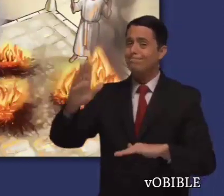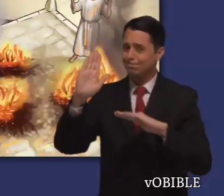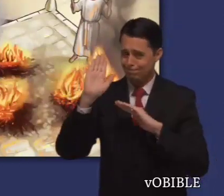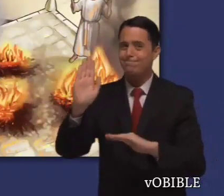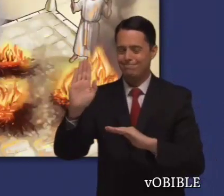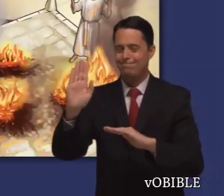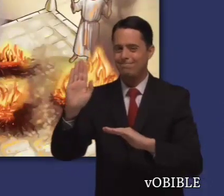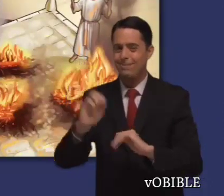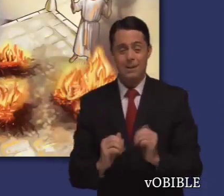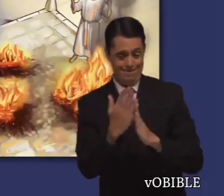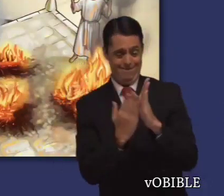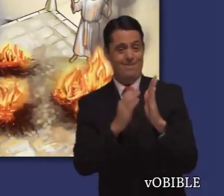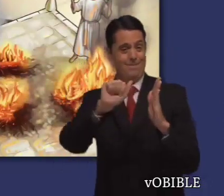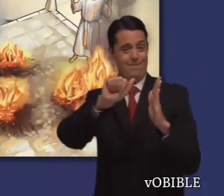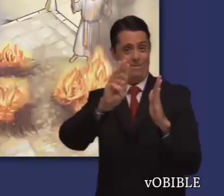Jerusalén.